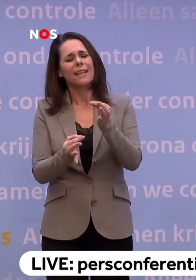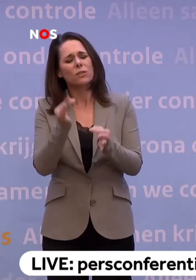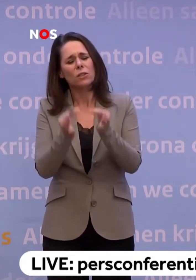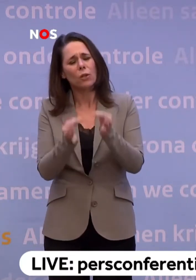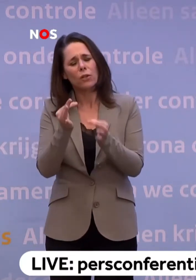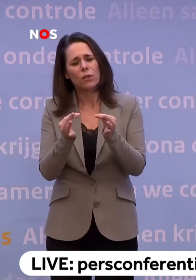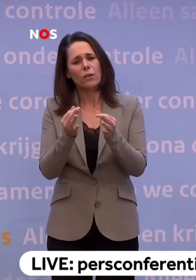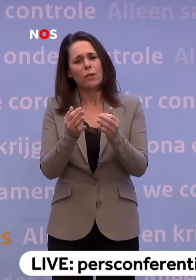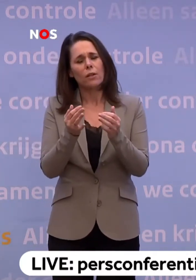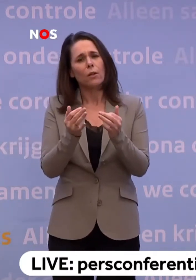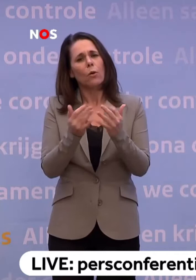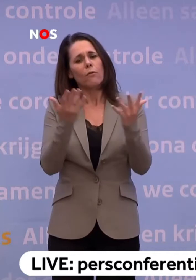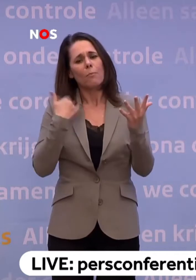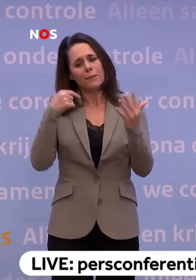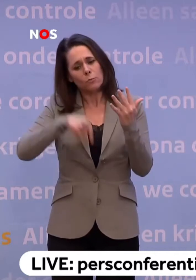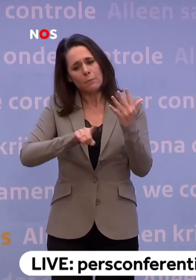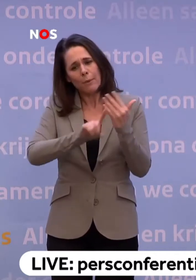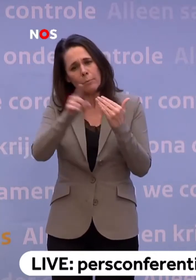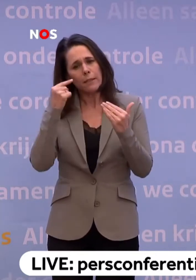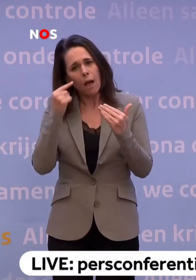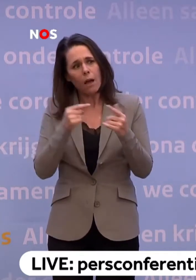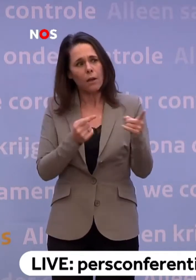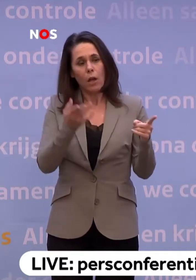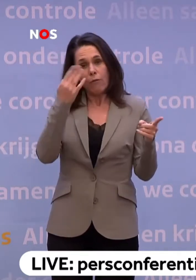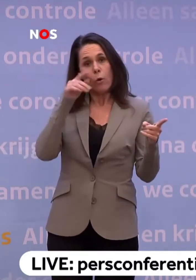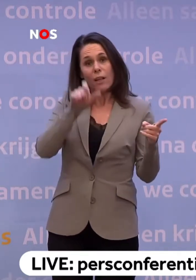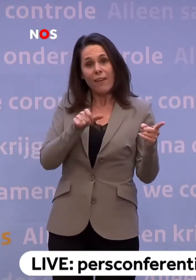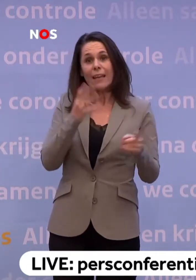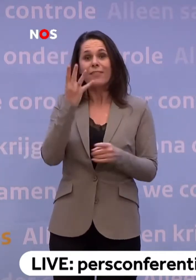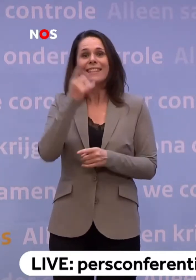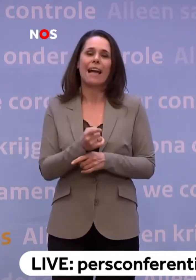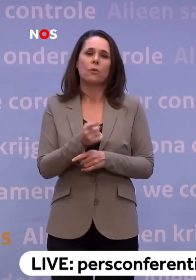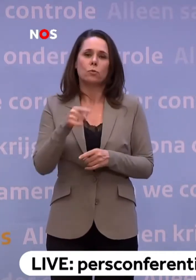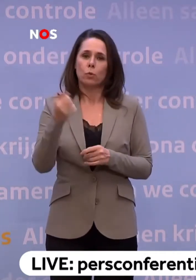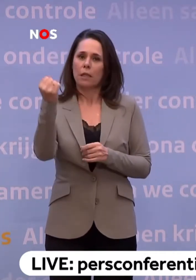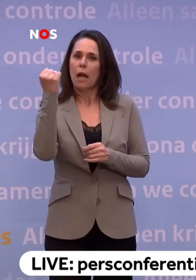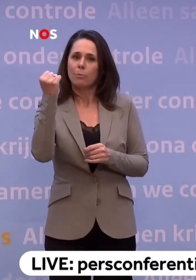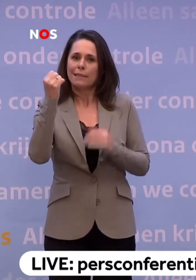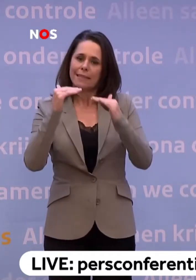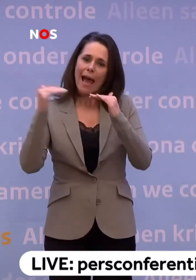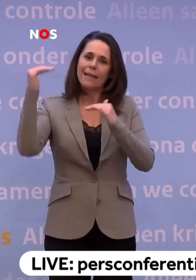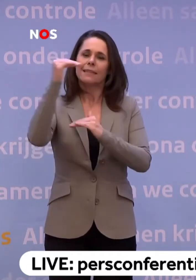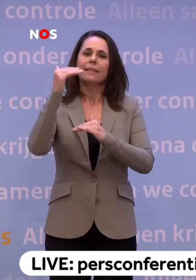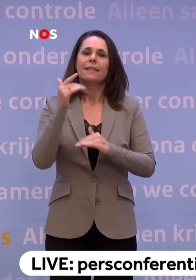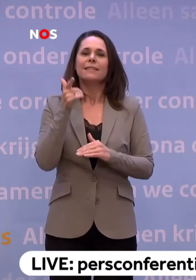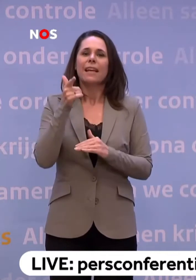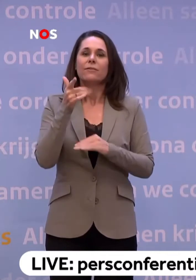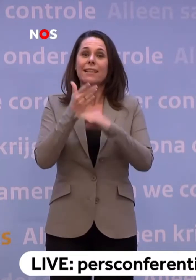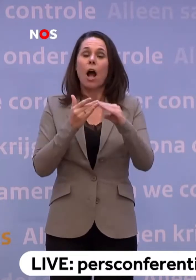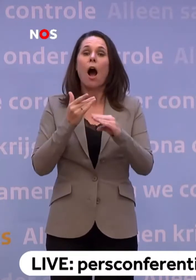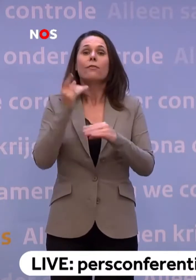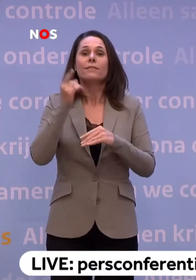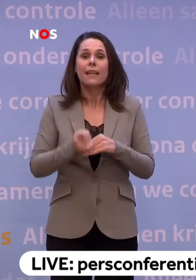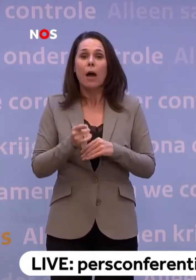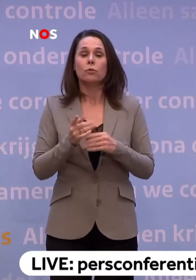per dag nu getest op dit moment? Tot vorige week waren dat er 4.000. De capaciteit is verhoogd naar in ieder geval 17.500. En als we alle